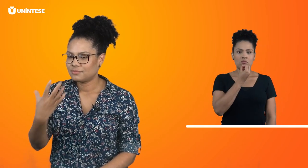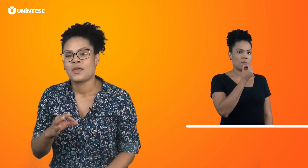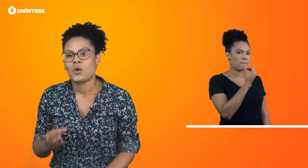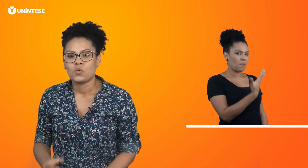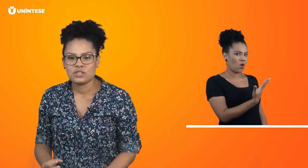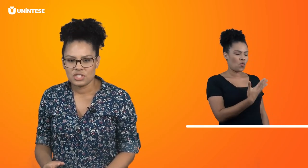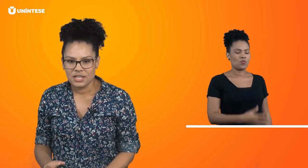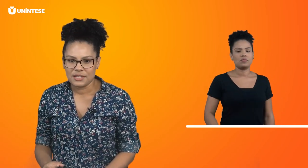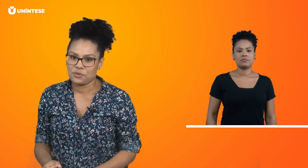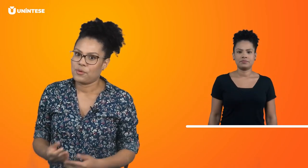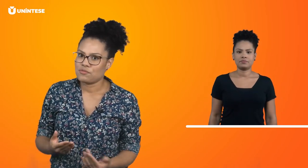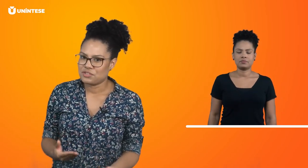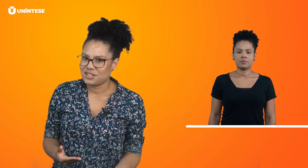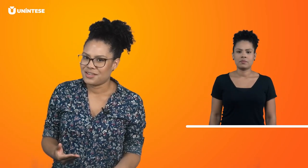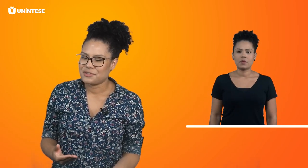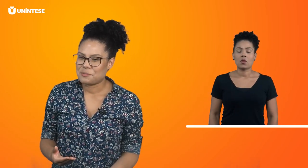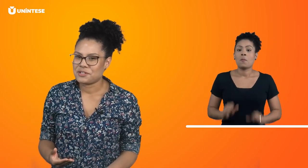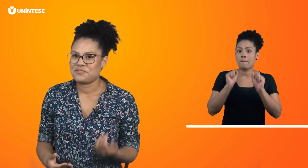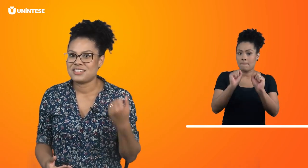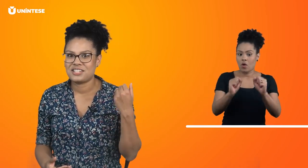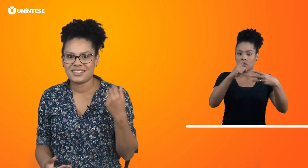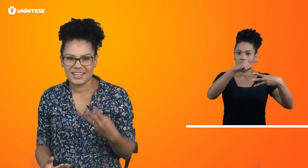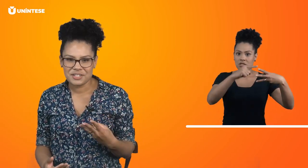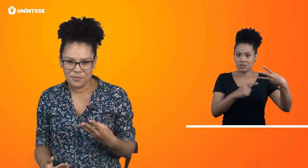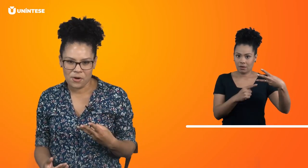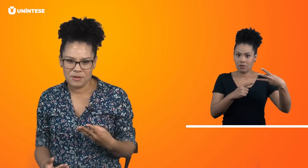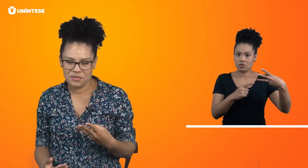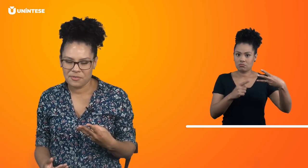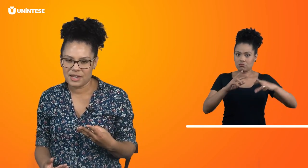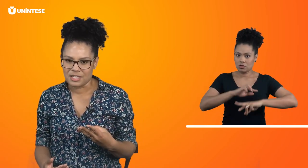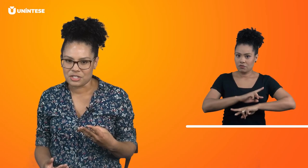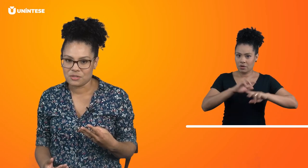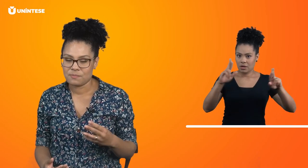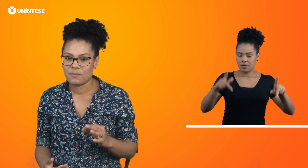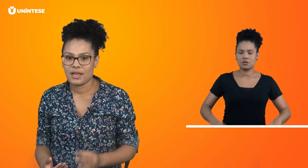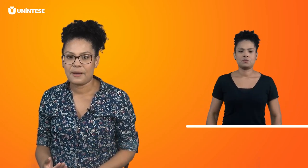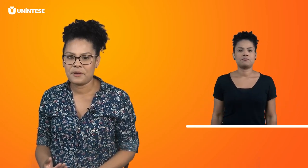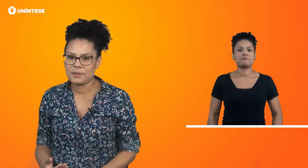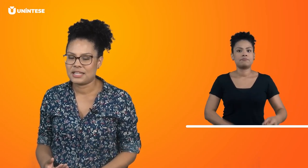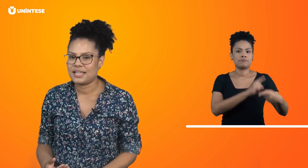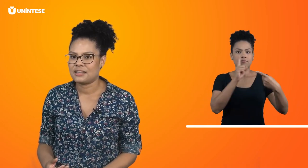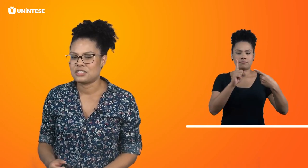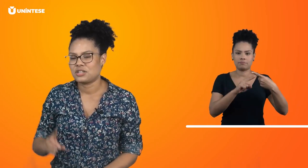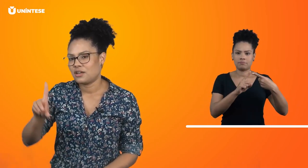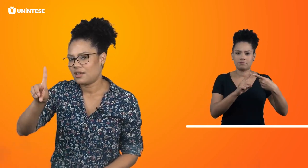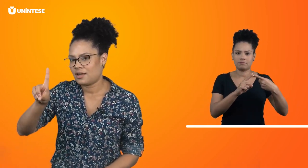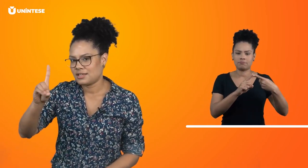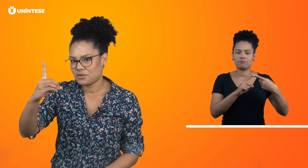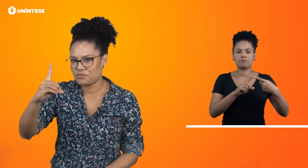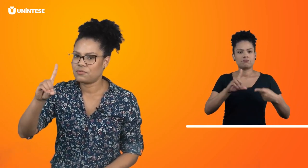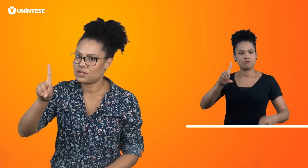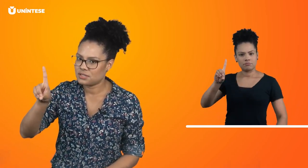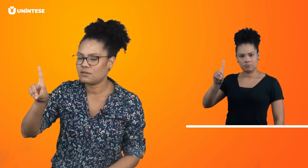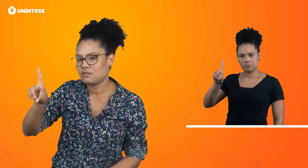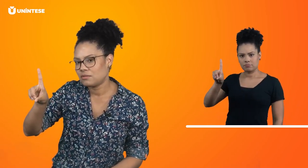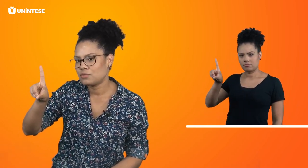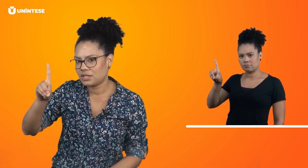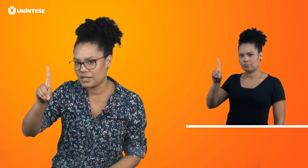O dia, do bom dia, você pode fazer de três formas diferentes. A primeira delas é essa configuração, o D,